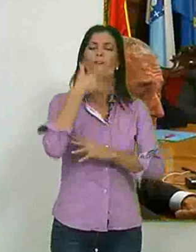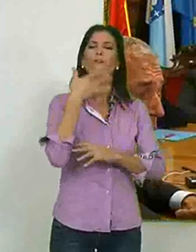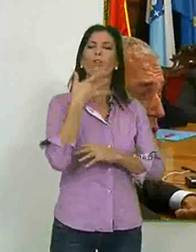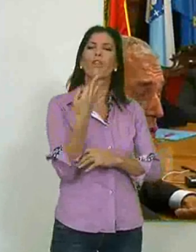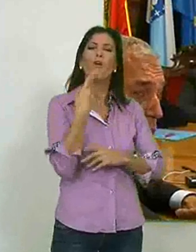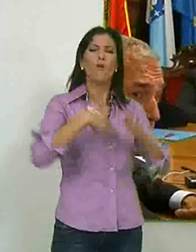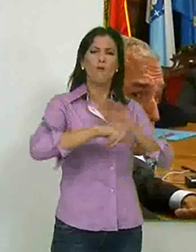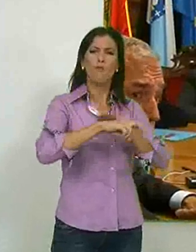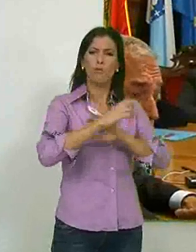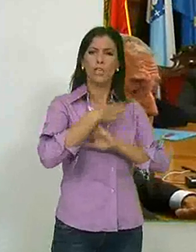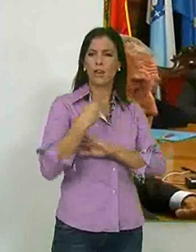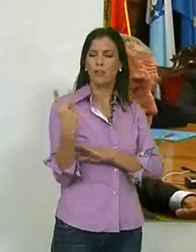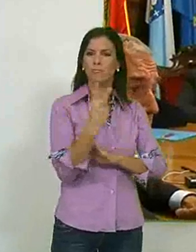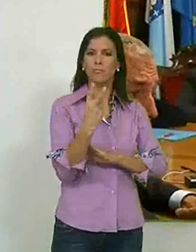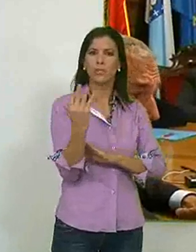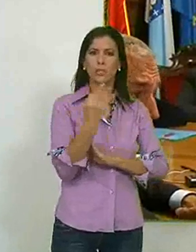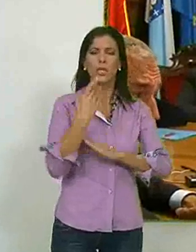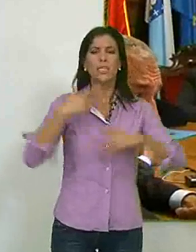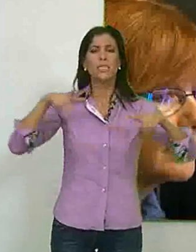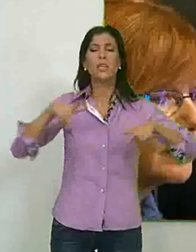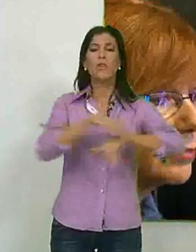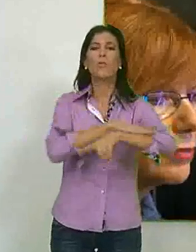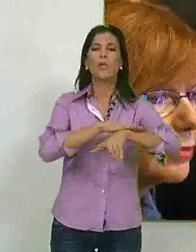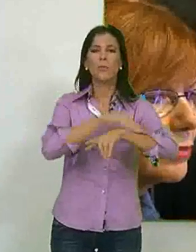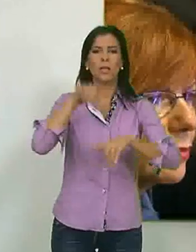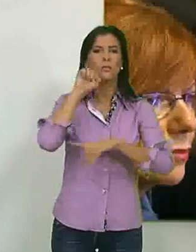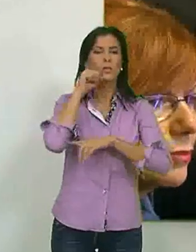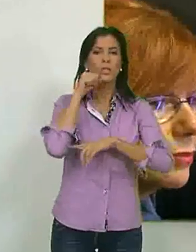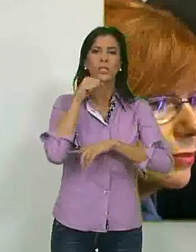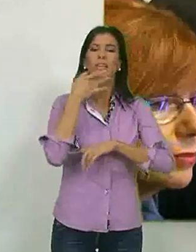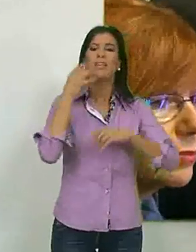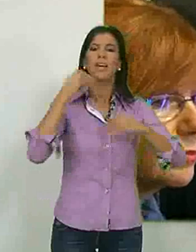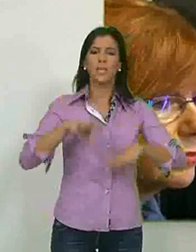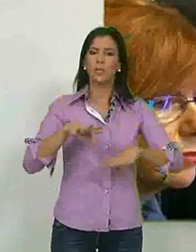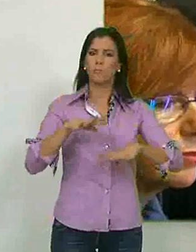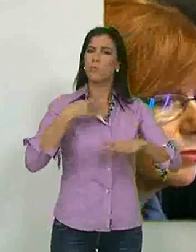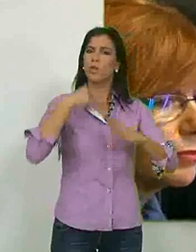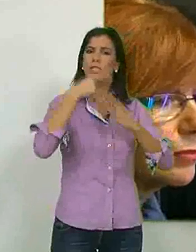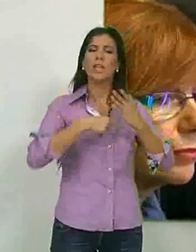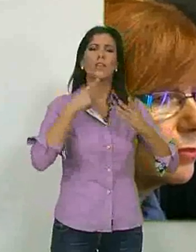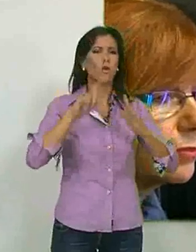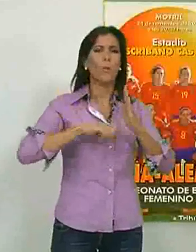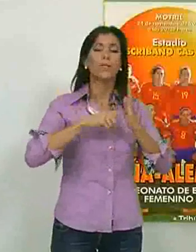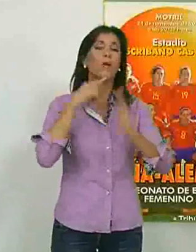la mañana de hoy el partido de fútbol que enfrentará en el estadio municipal motrileño a las selecciones absolutas femeninas de